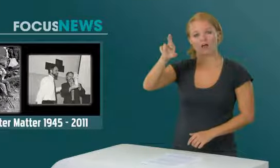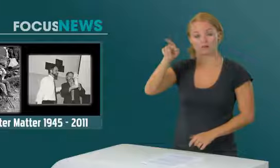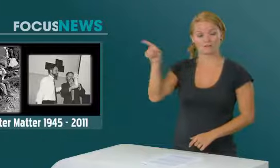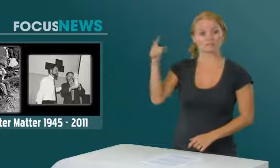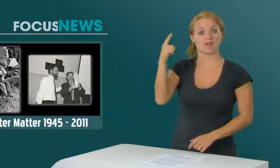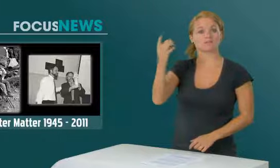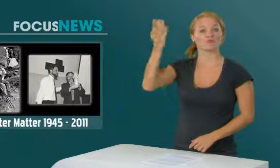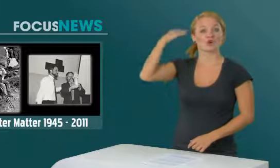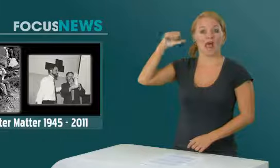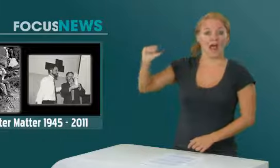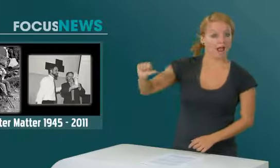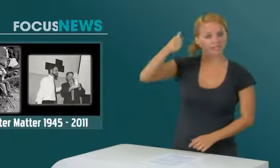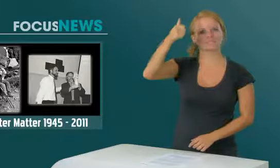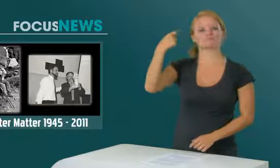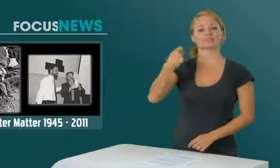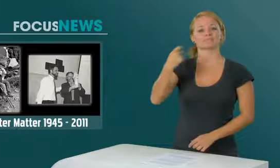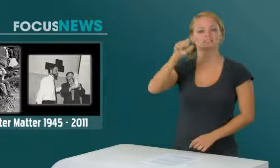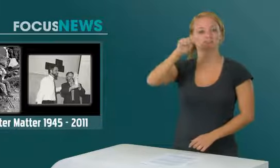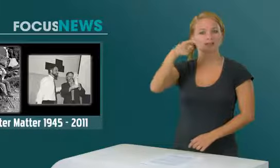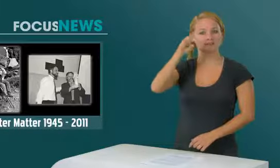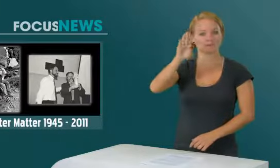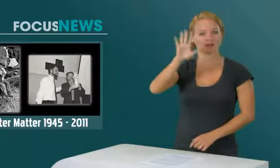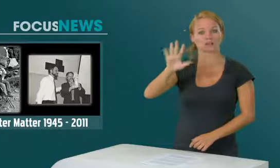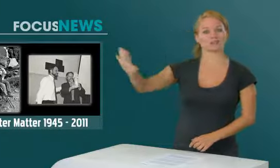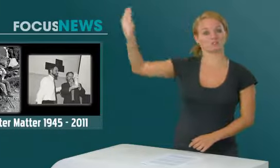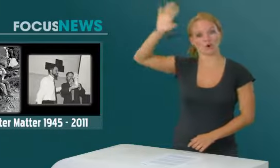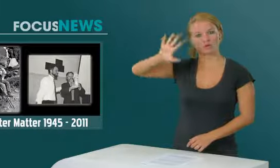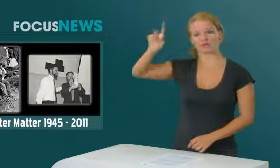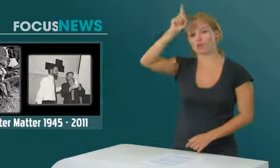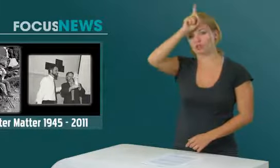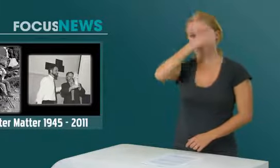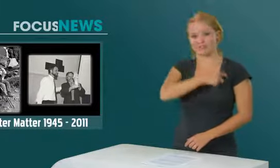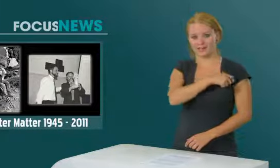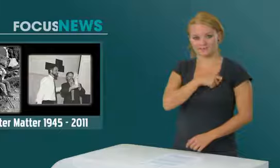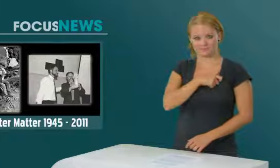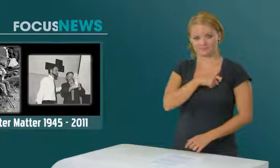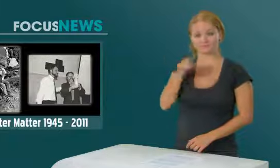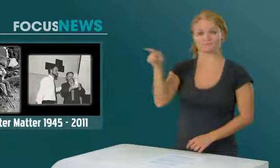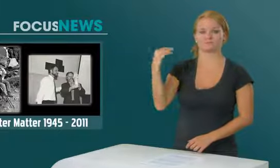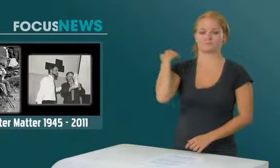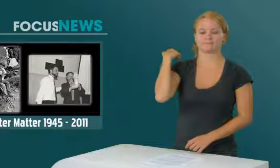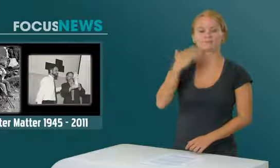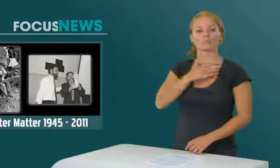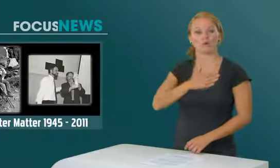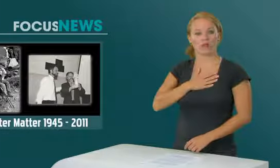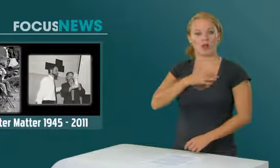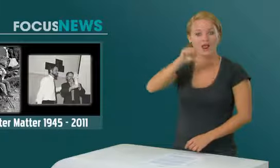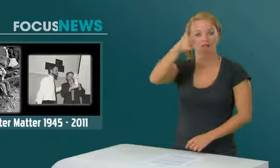Er war der erste SGB-Präsident der Region Deutschschweiz. Er verstarb am Montag, 1.